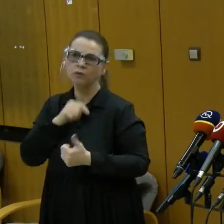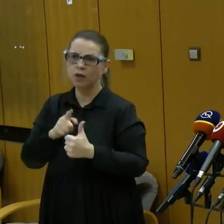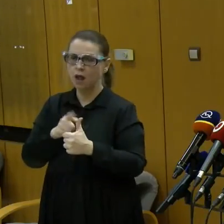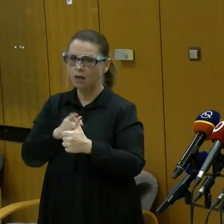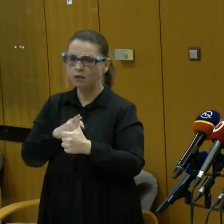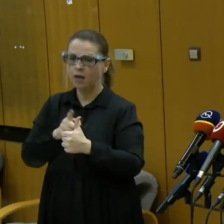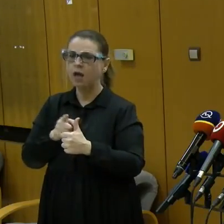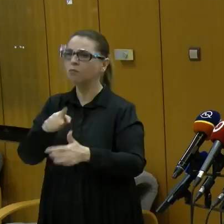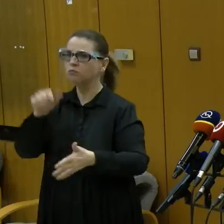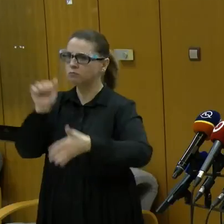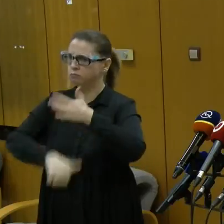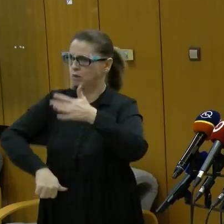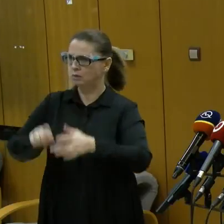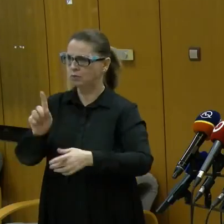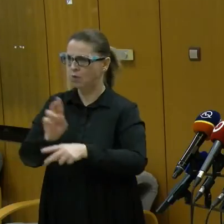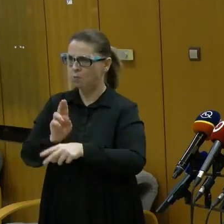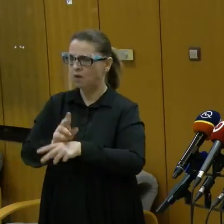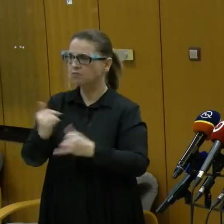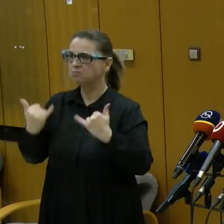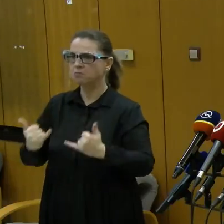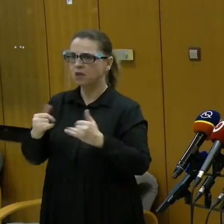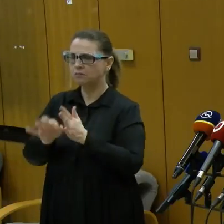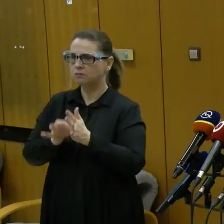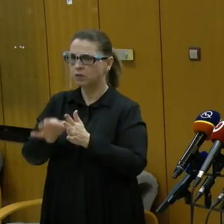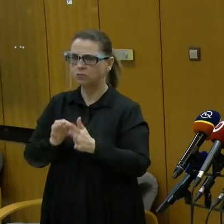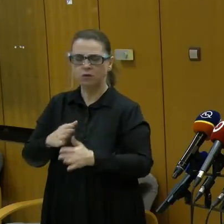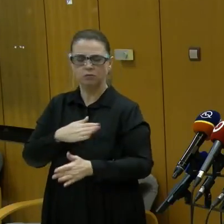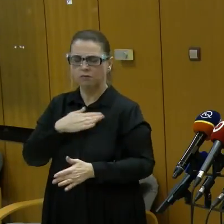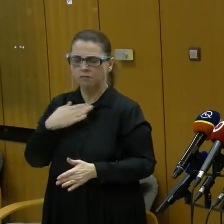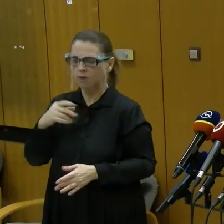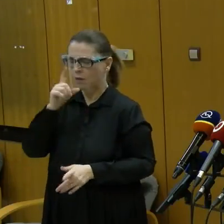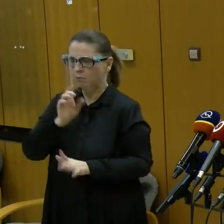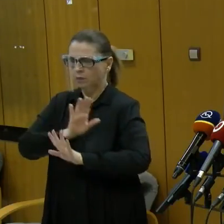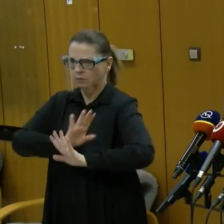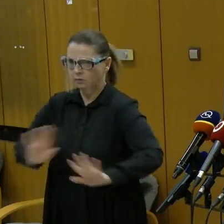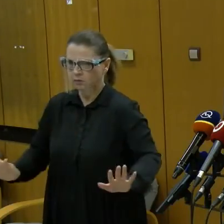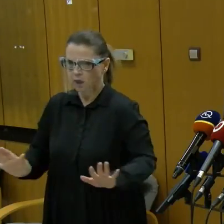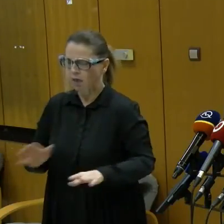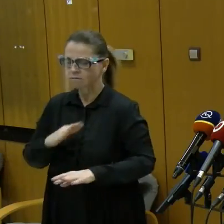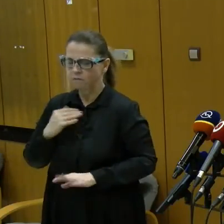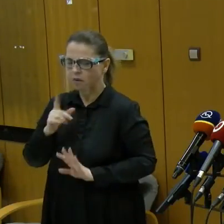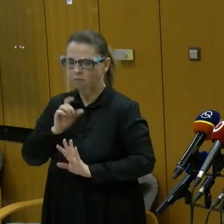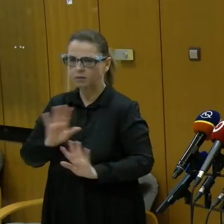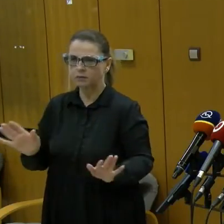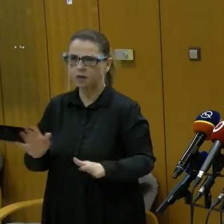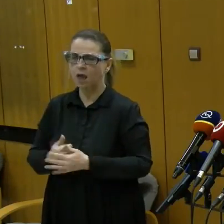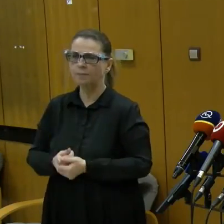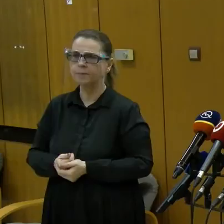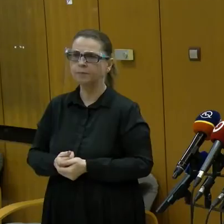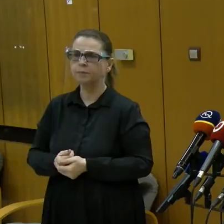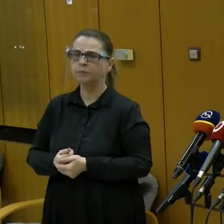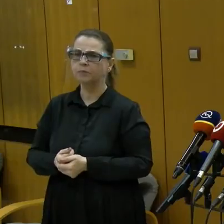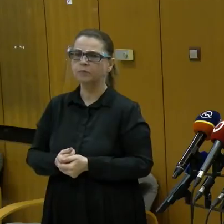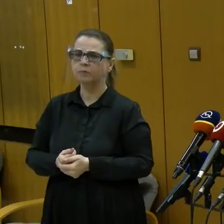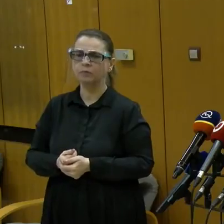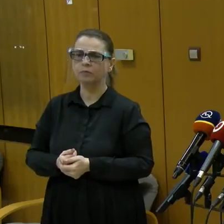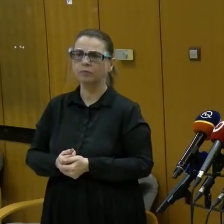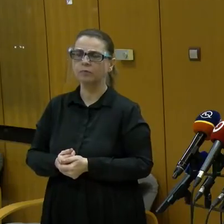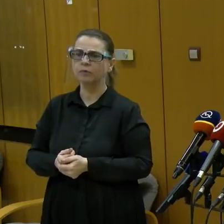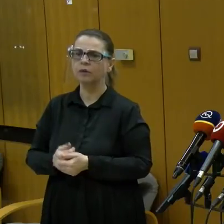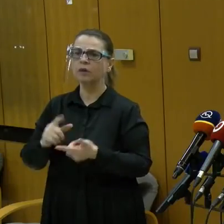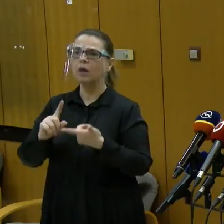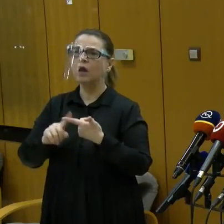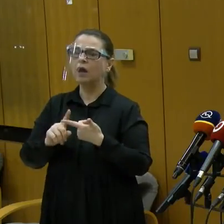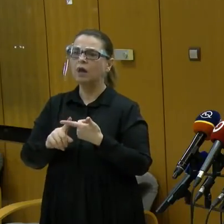samozrejme prísnejšie, pretože tá situácia dnes nedosahuje tých parametrov, aby bolo možné aplikovať ten COVID